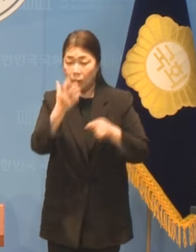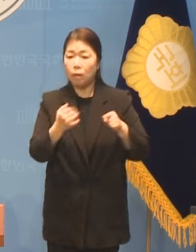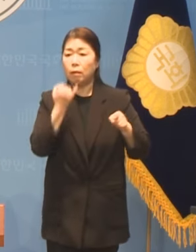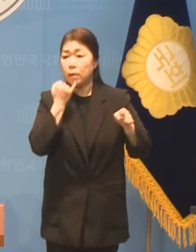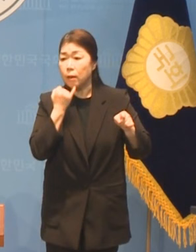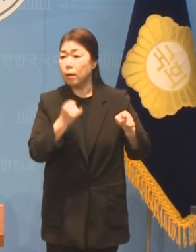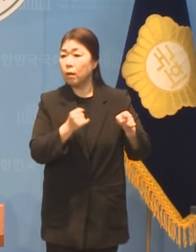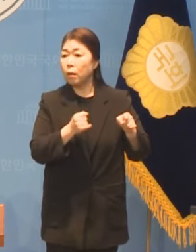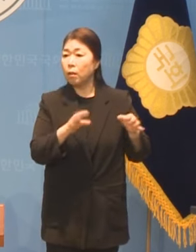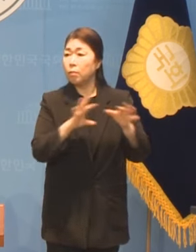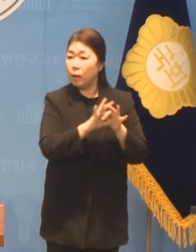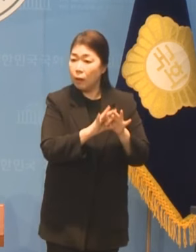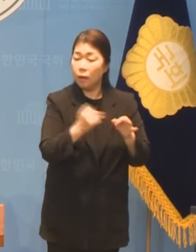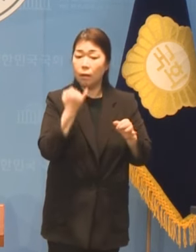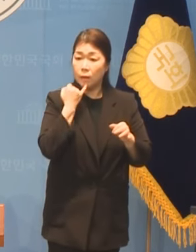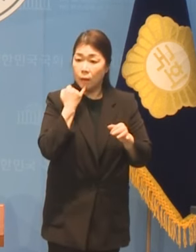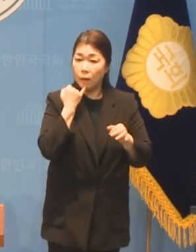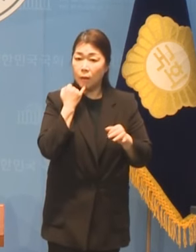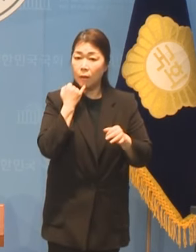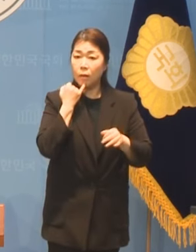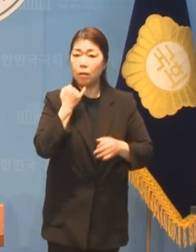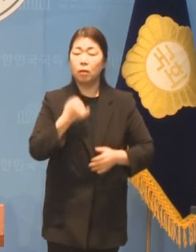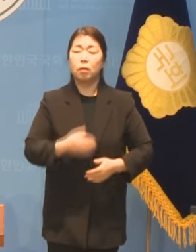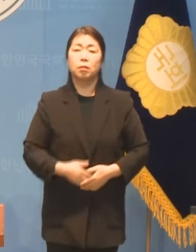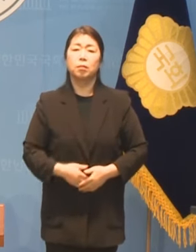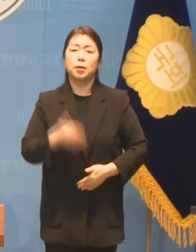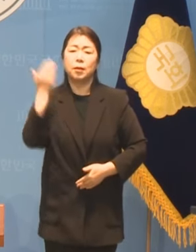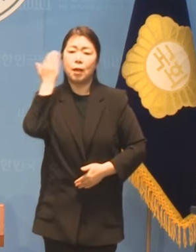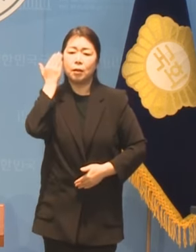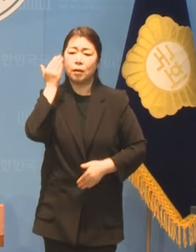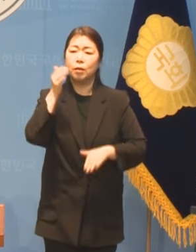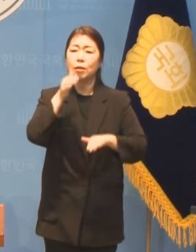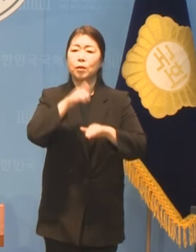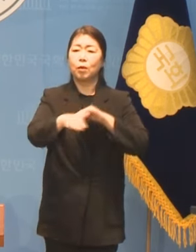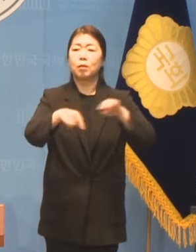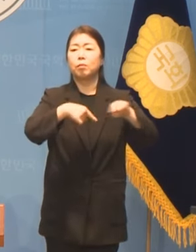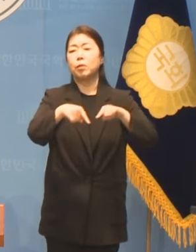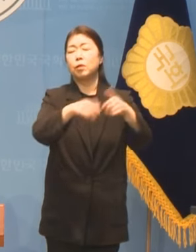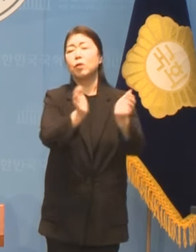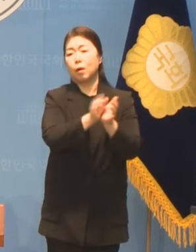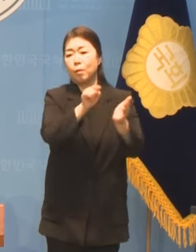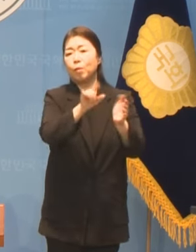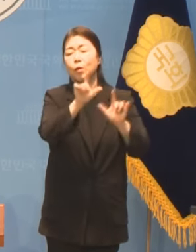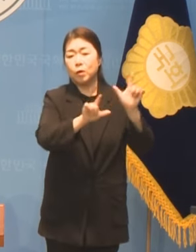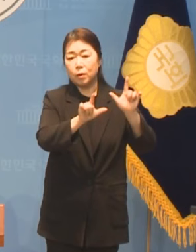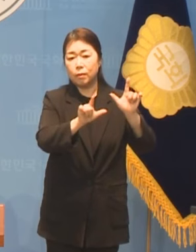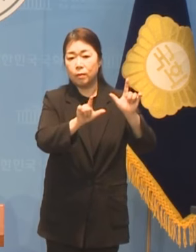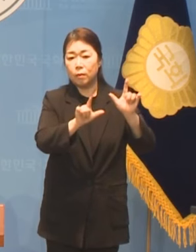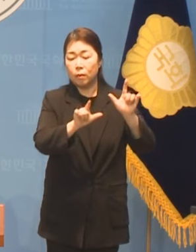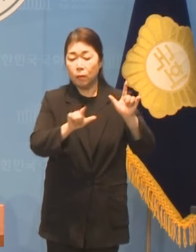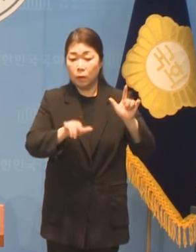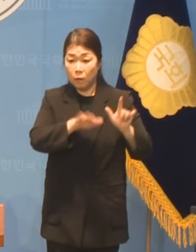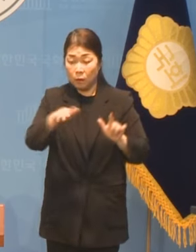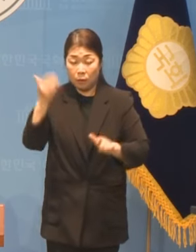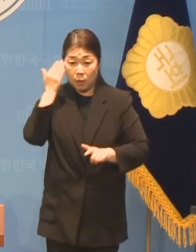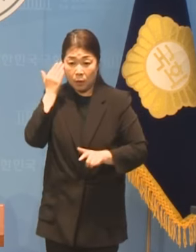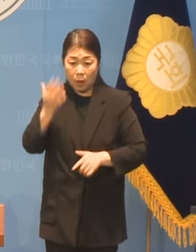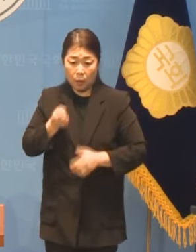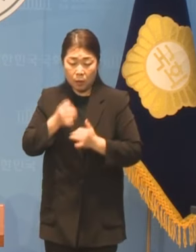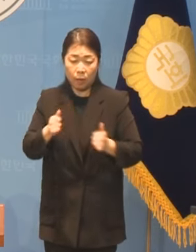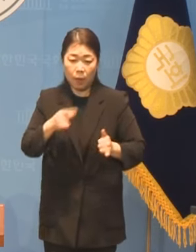무임승차하고 있습니다 상식적인 민주당의 당원들은 더 이상 자신이 민주당의 일원이라